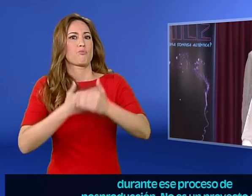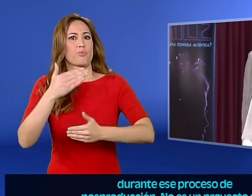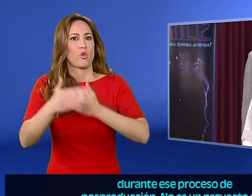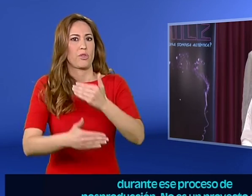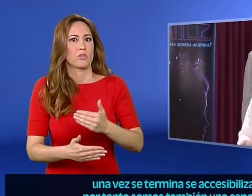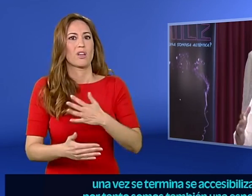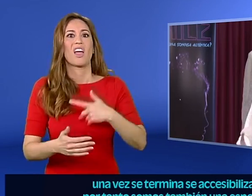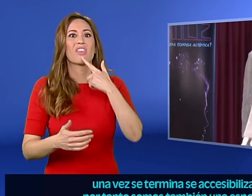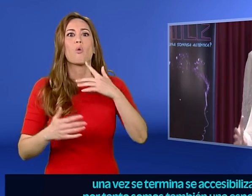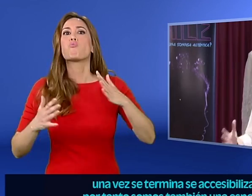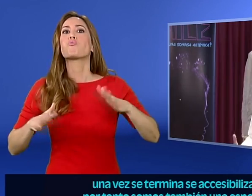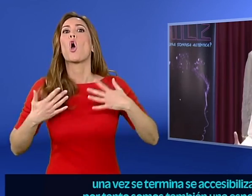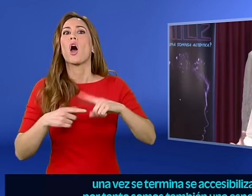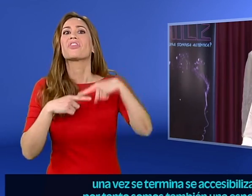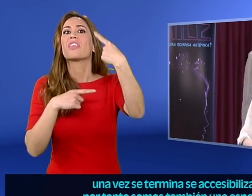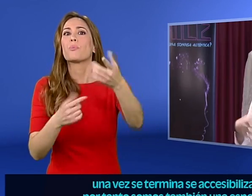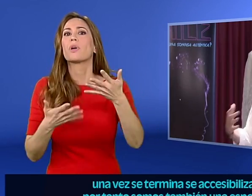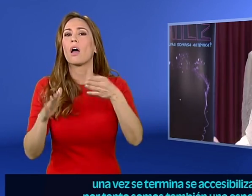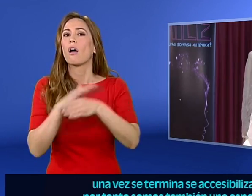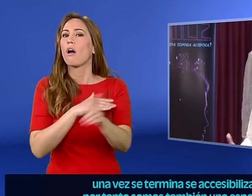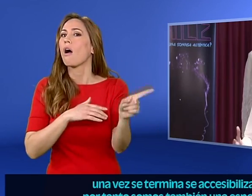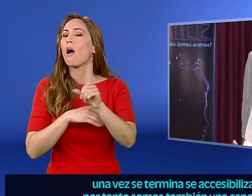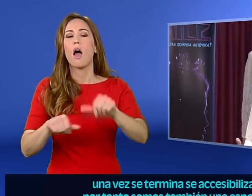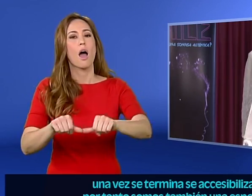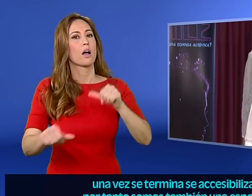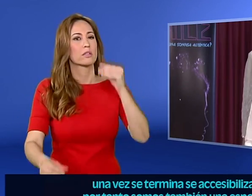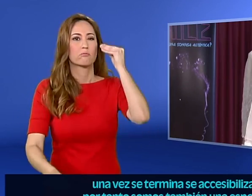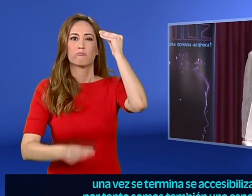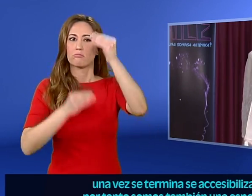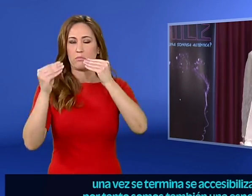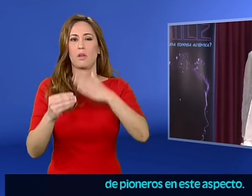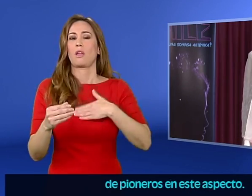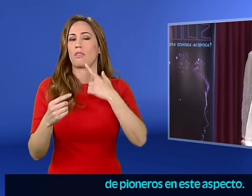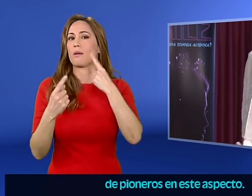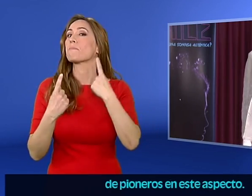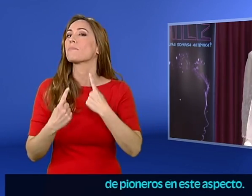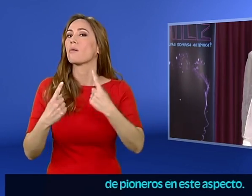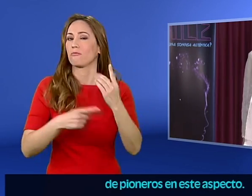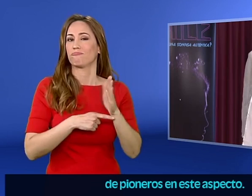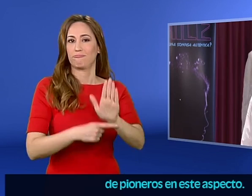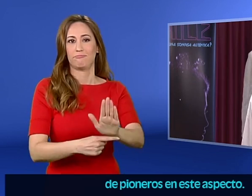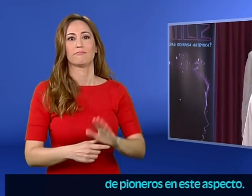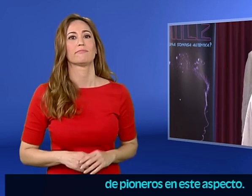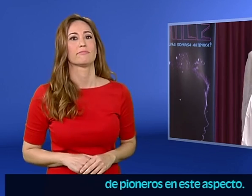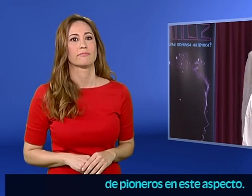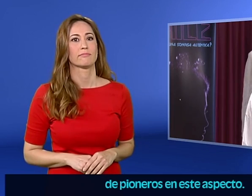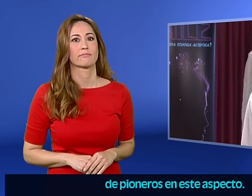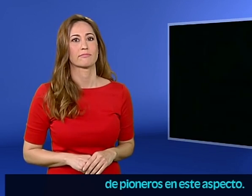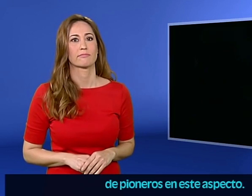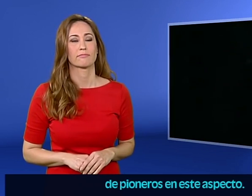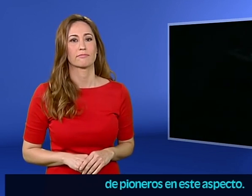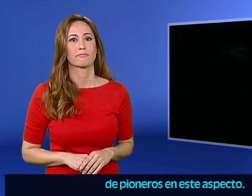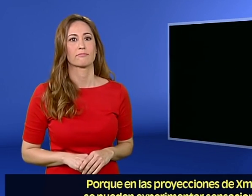No es un proyecto que una vez se termina se accesibiliza, por tanto también somos una especie de pioneros en este aspecto.